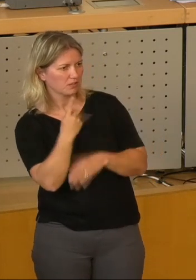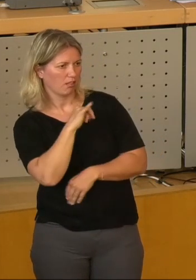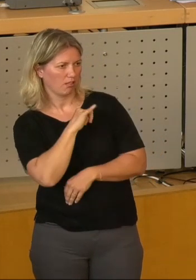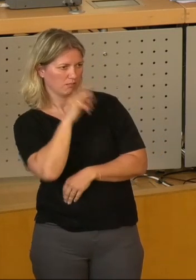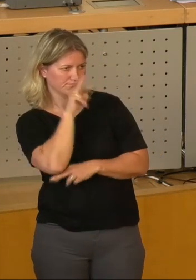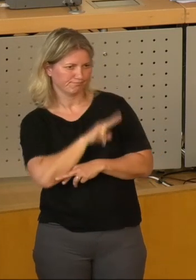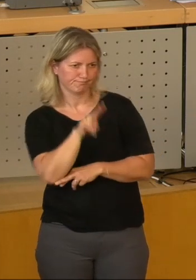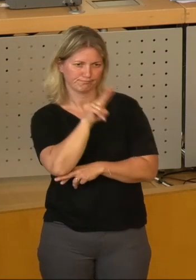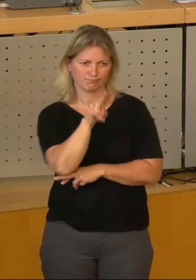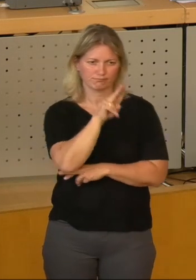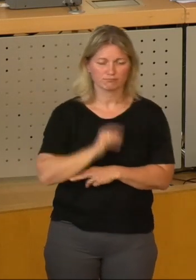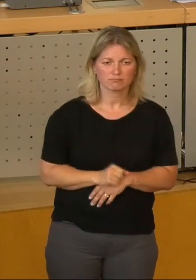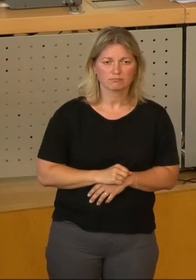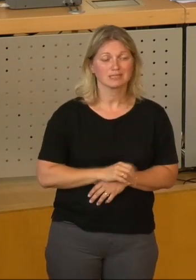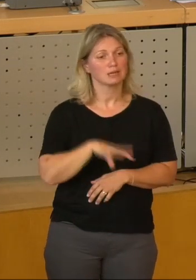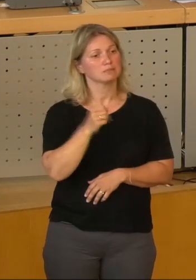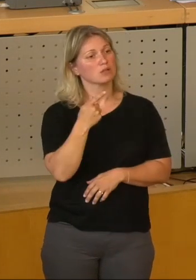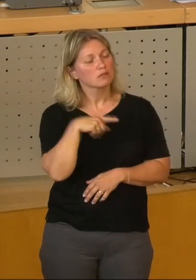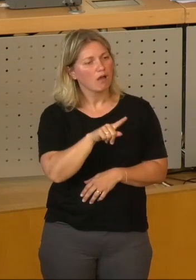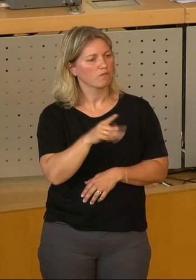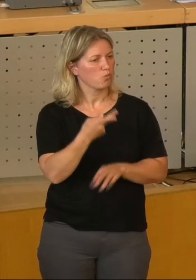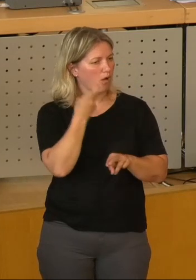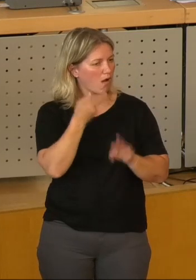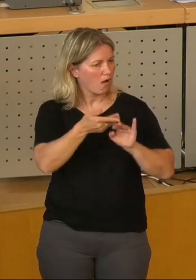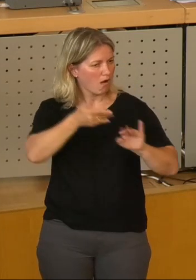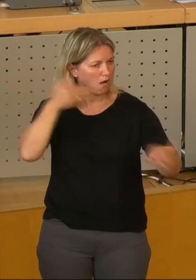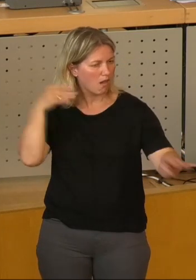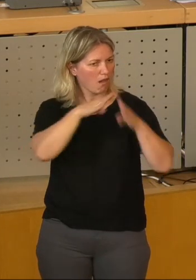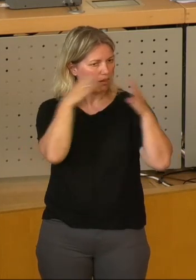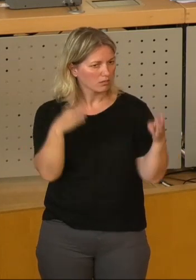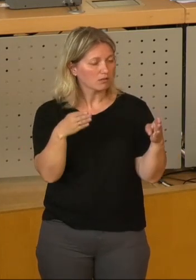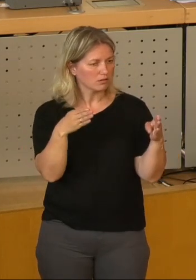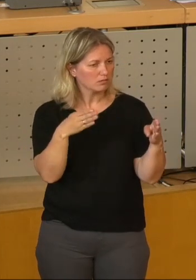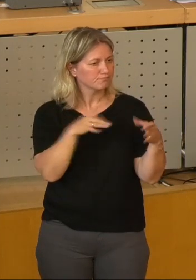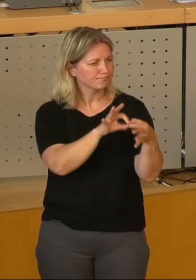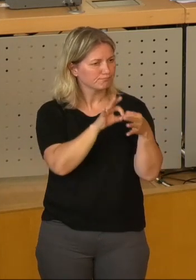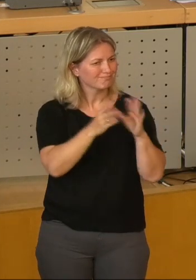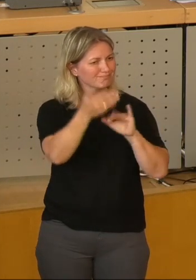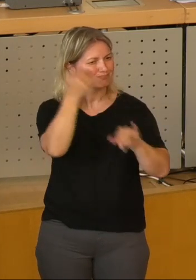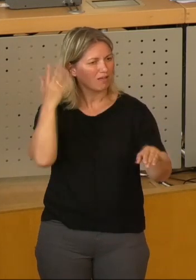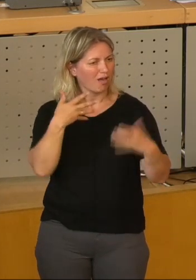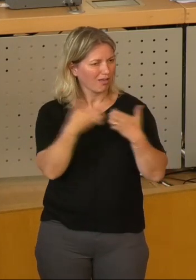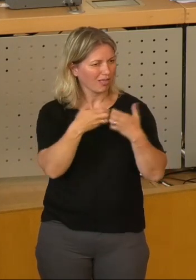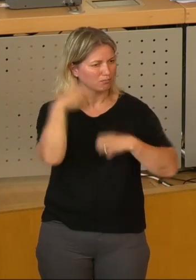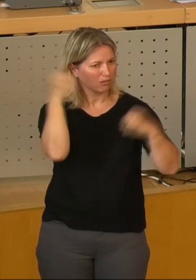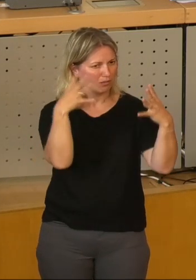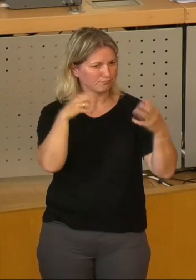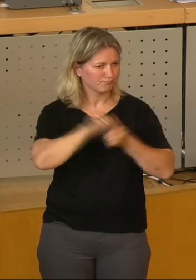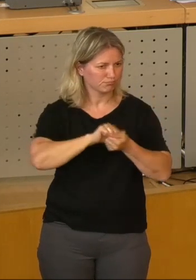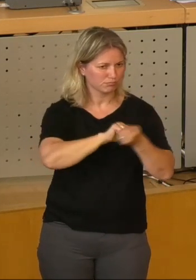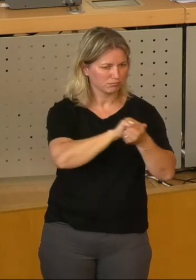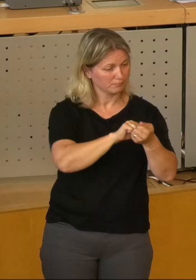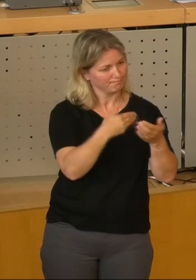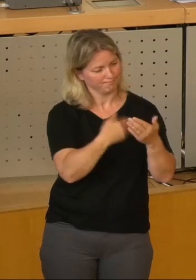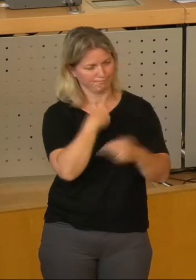Insbesondere was die Wiedererrichtung historischer Gebäude betrifft, die im Zusammenhang mit dem Kriegsgeschehen vernichtet wurden. Es gibt